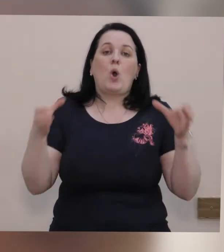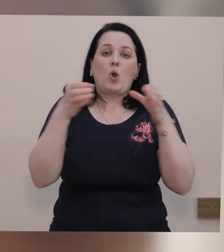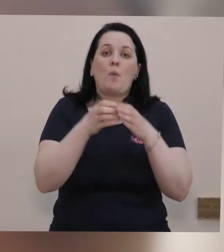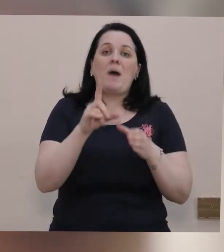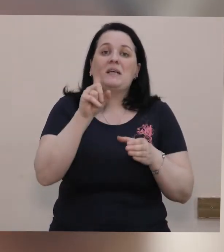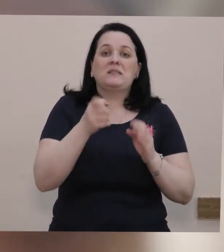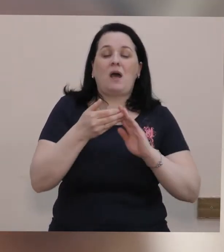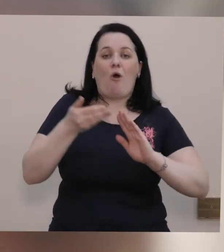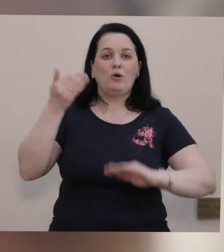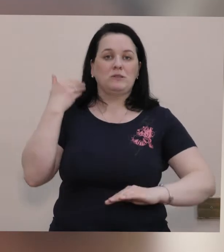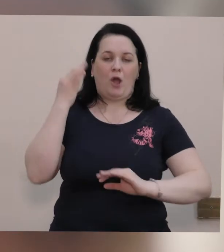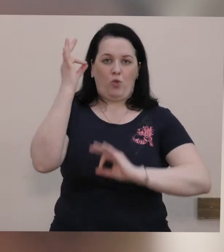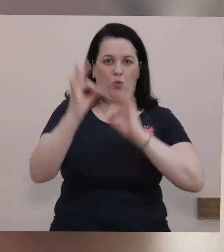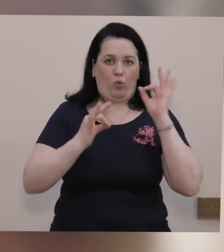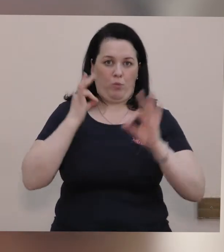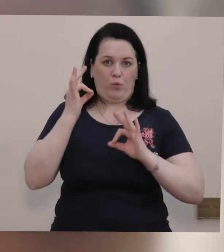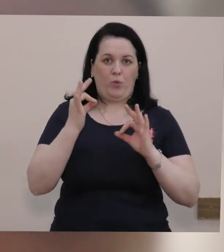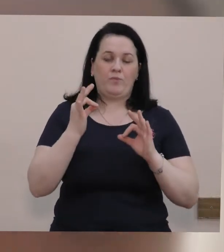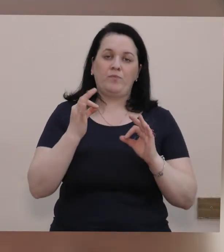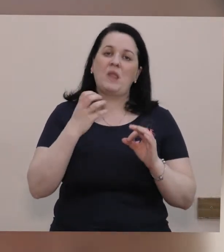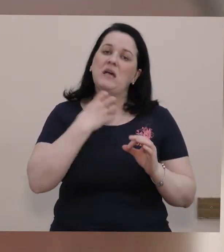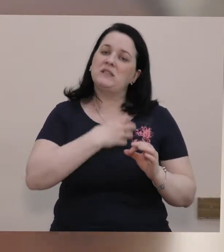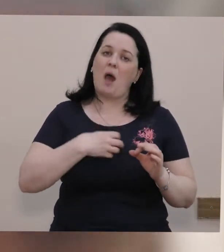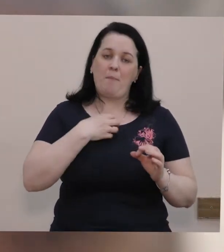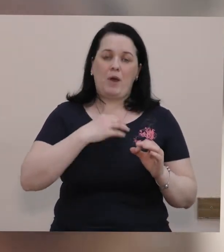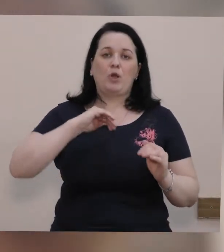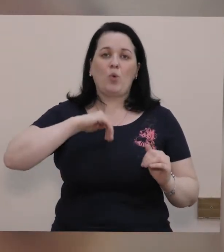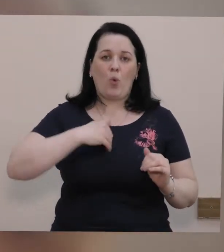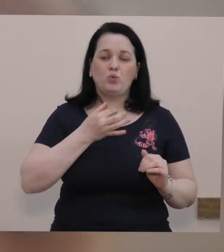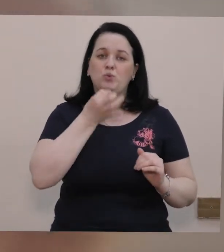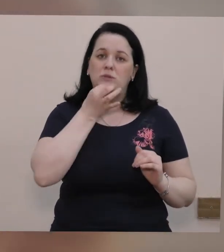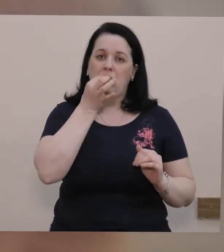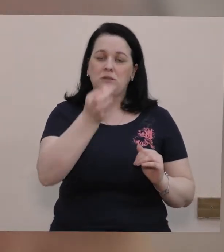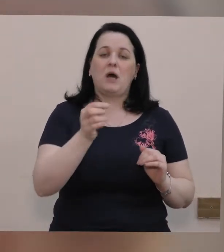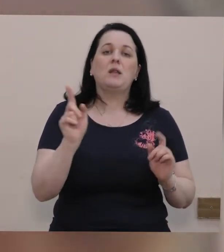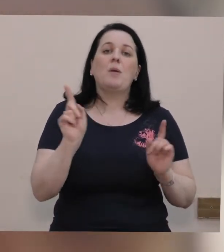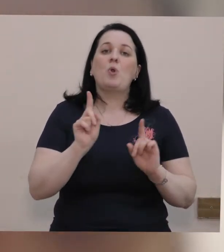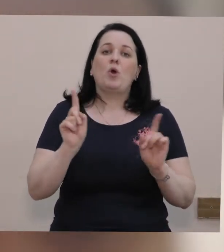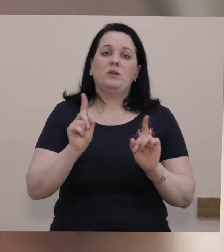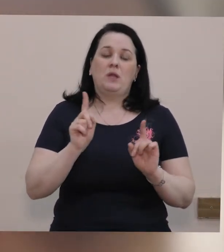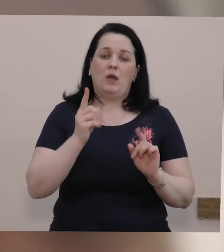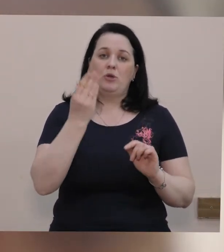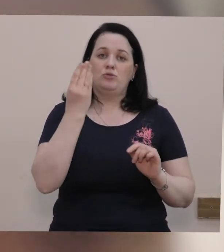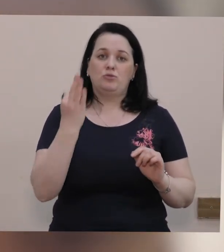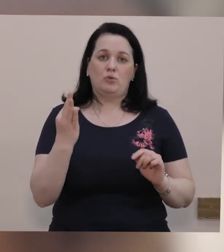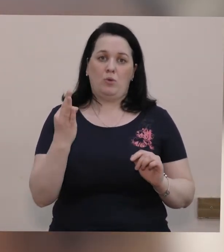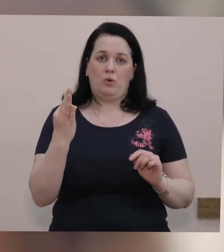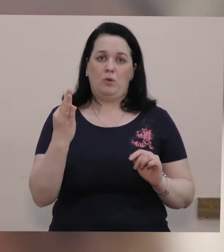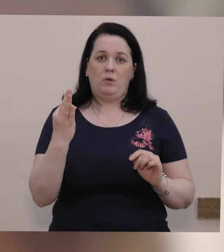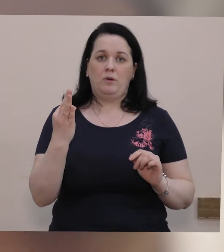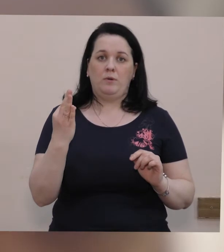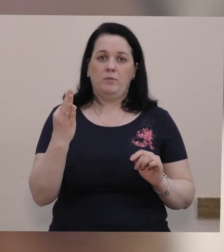громаді за останню добу. Ну, насамперед, хочу сказати про те, що